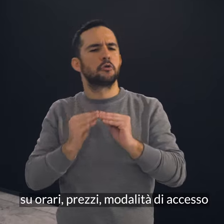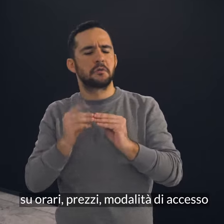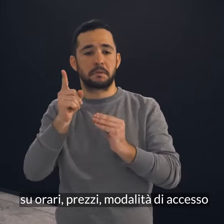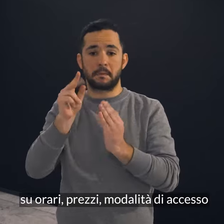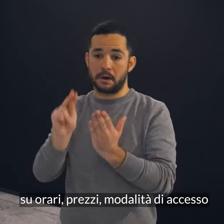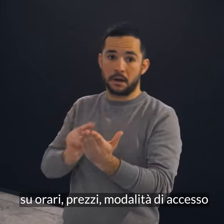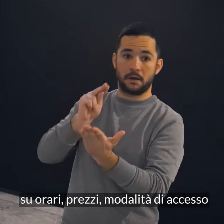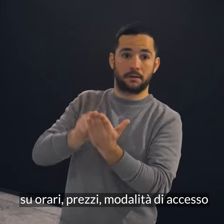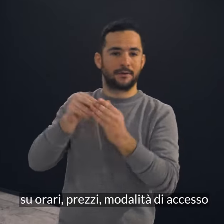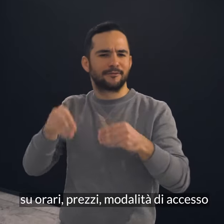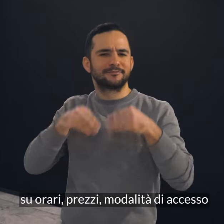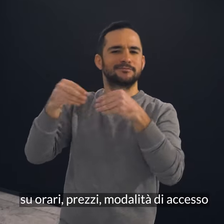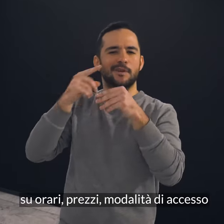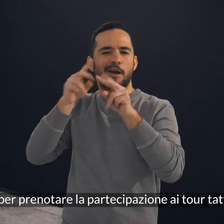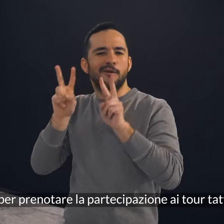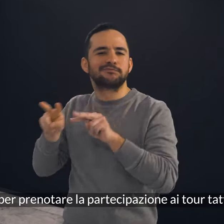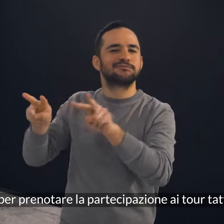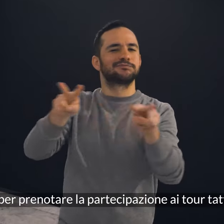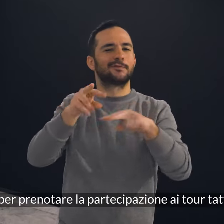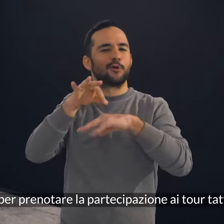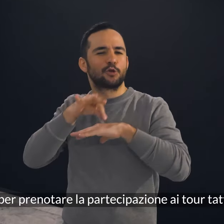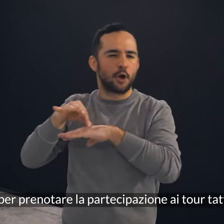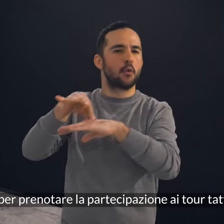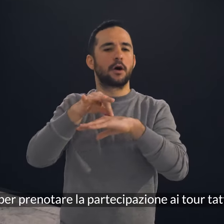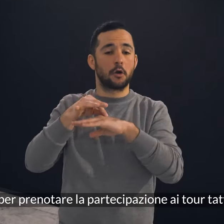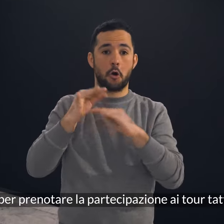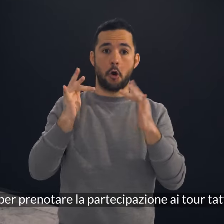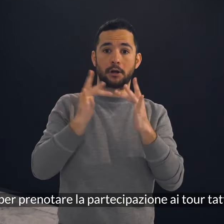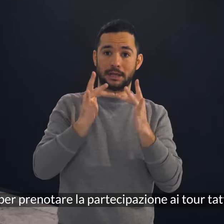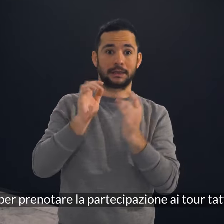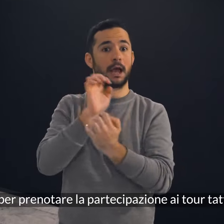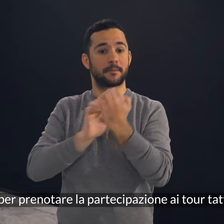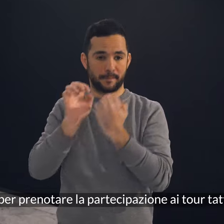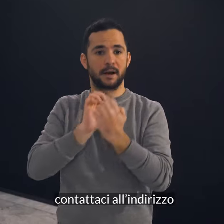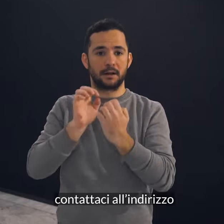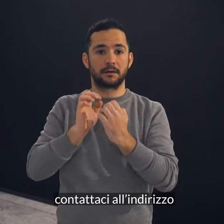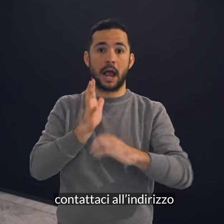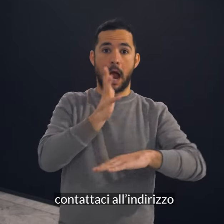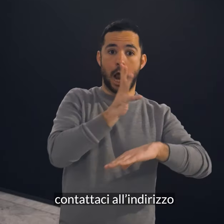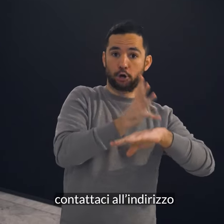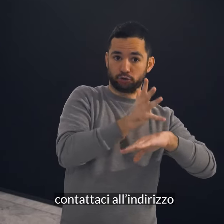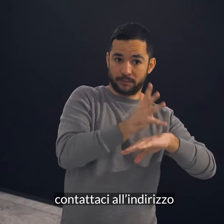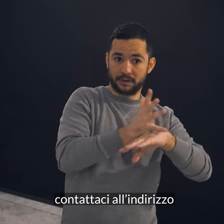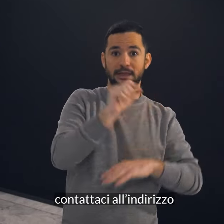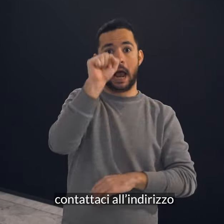prezzi, modalità di accesso e per prenotare la partecipazione ai tourtattili, contattaci all'indirizzo